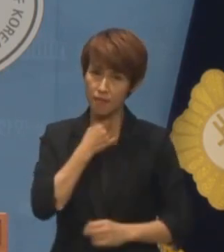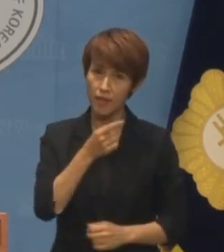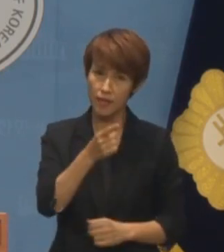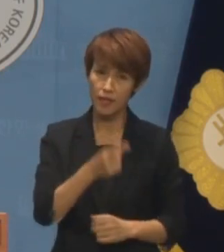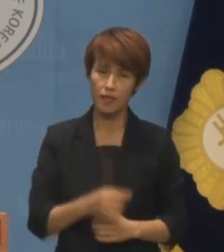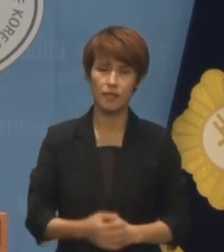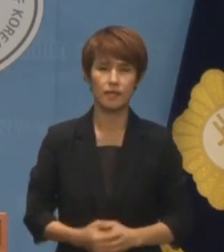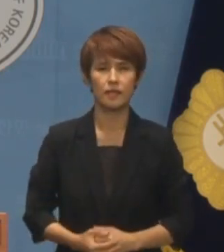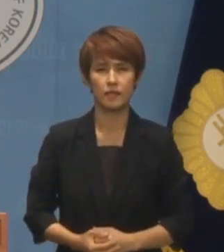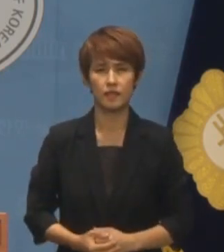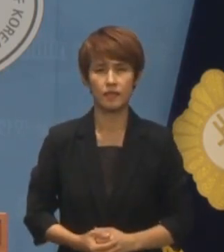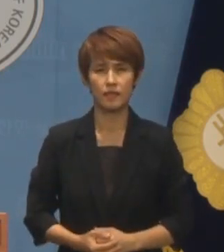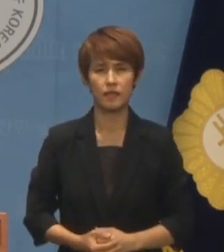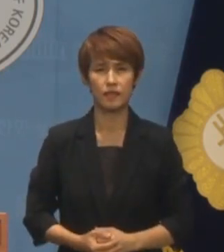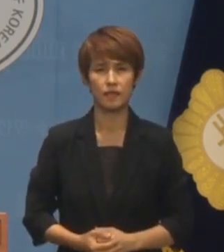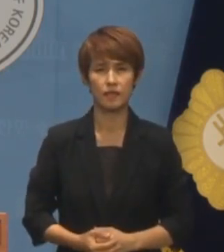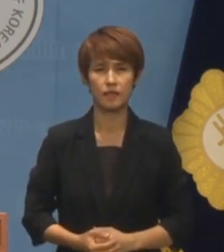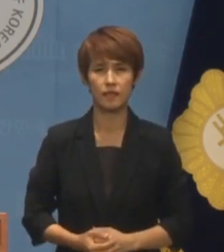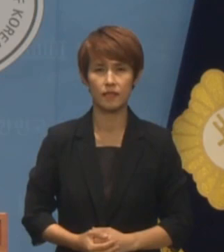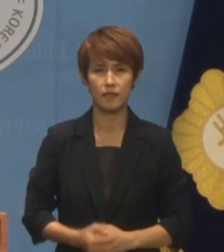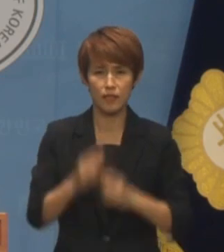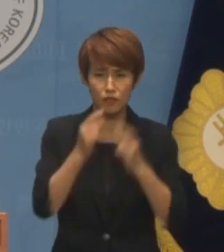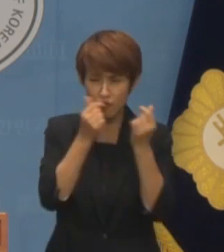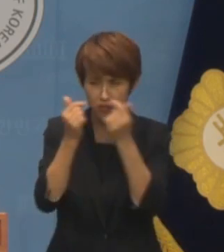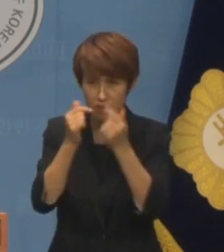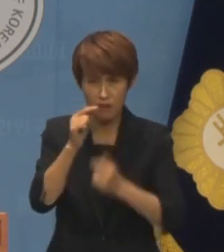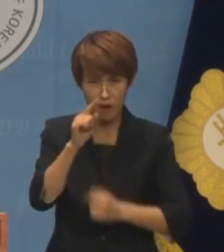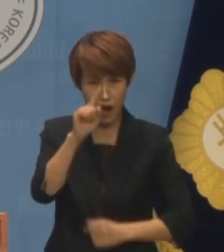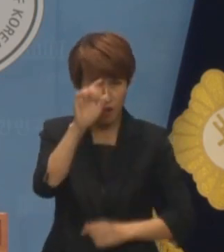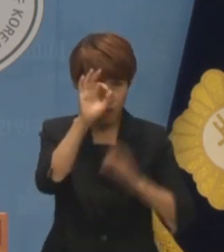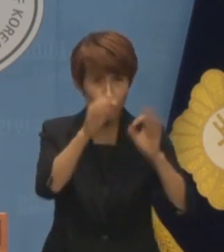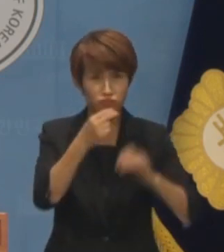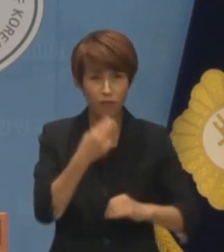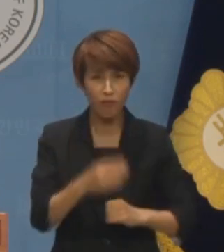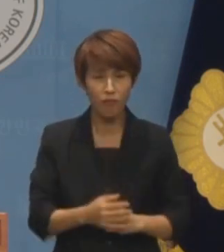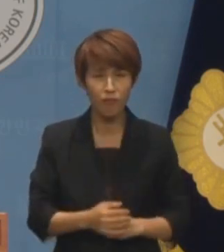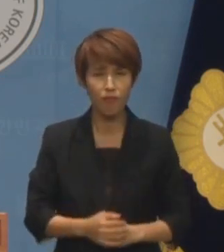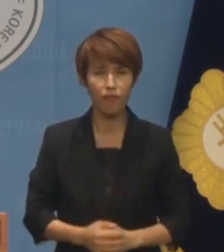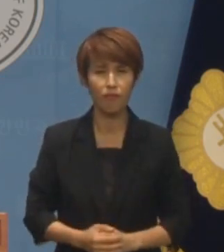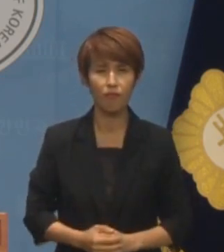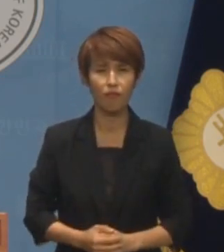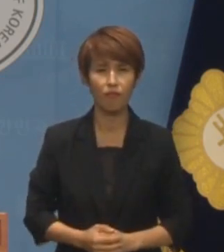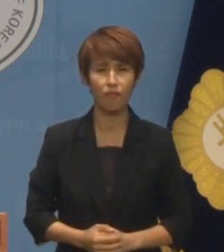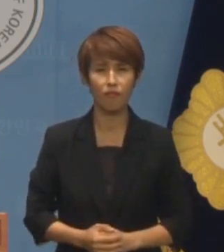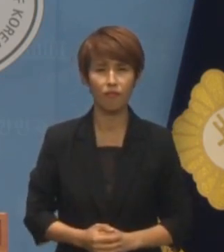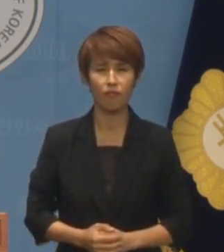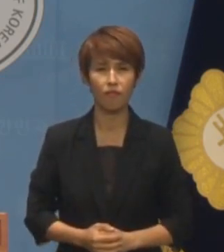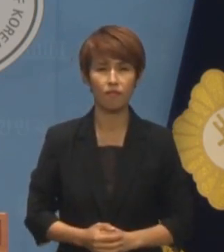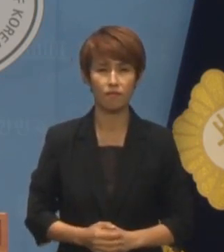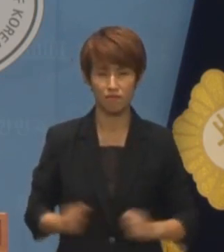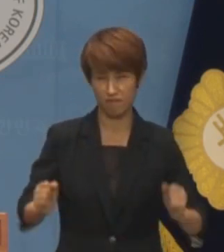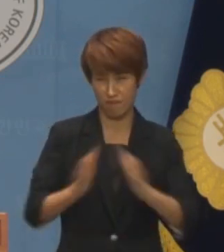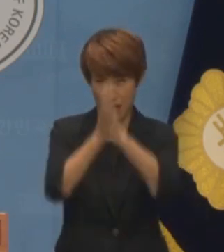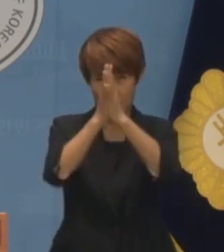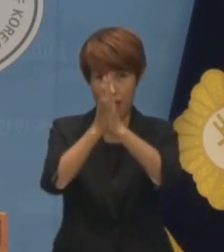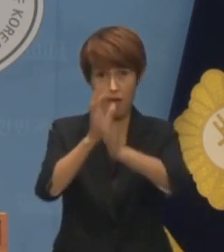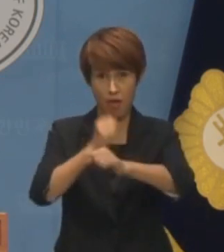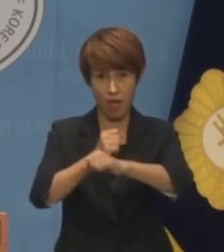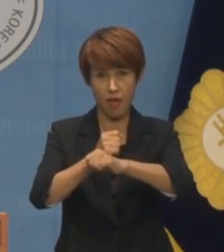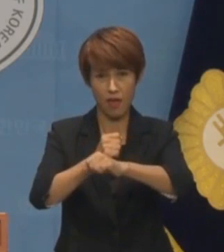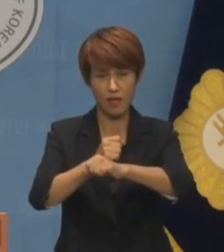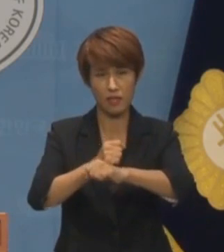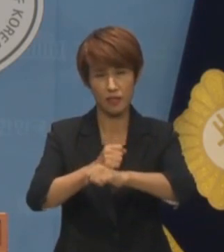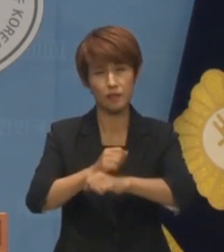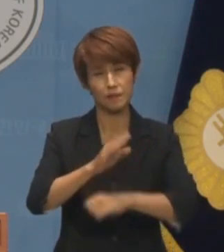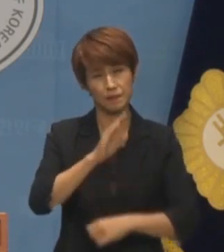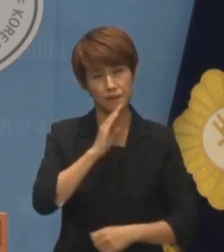이젠 눈치도 보지 않는 것 같습니다 정면 대결을 선택한